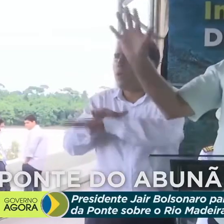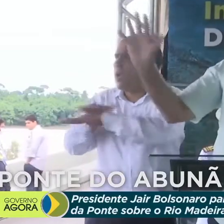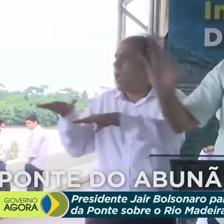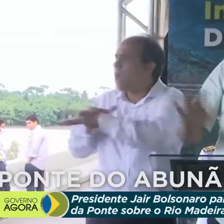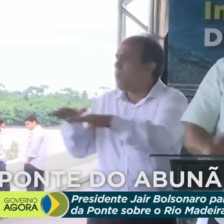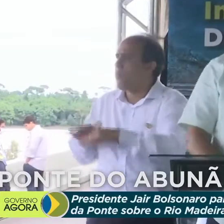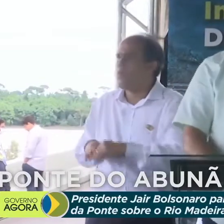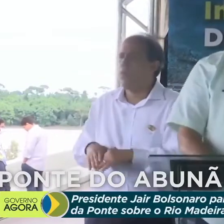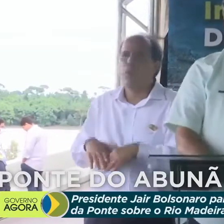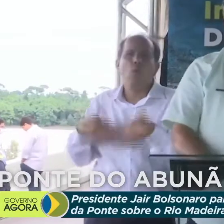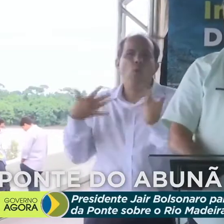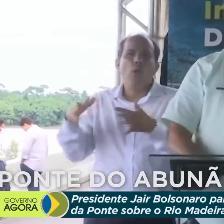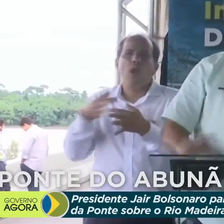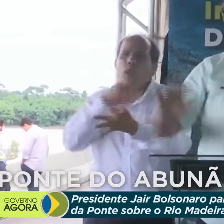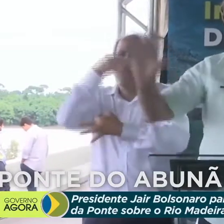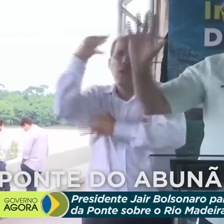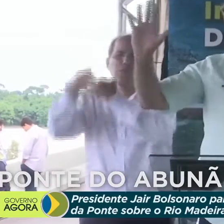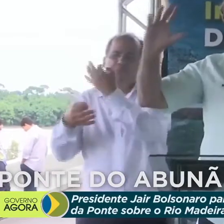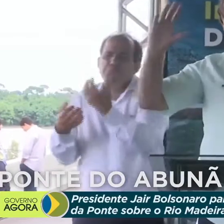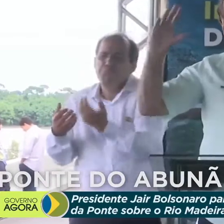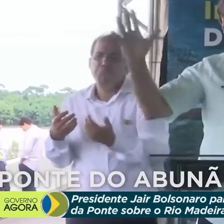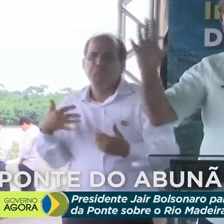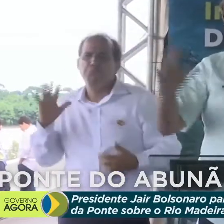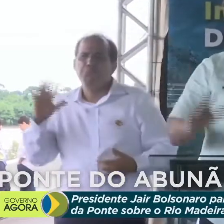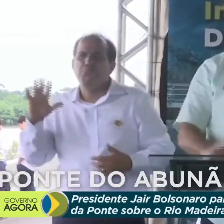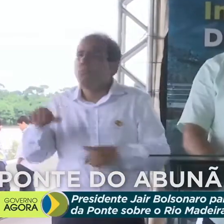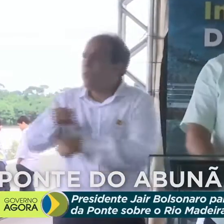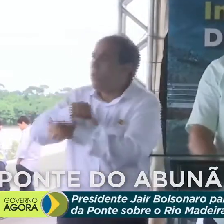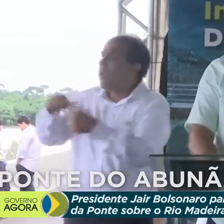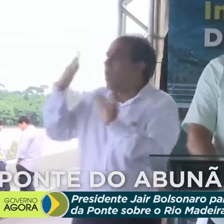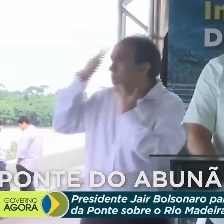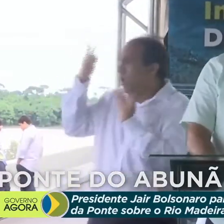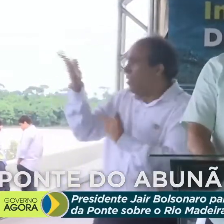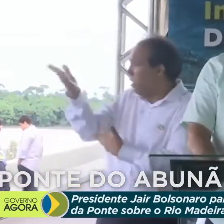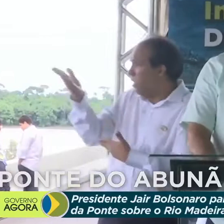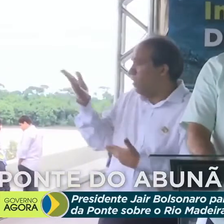contrário de críticas, eu até agradeço-as.